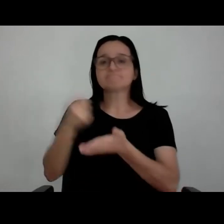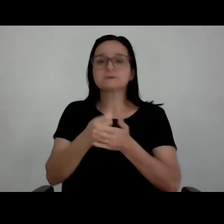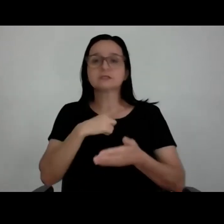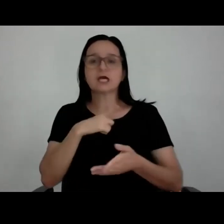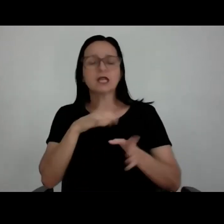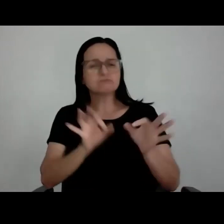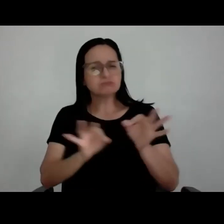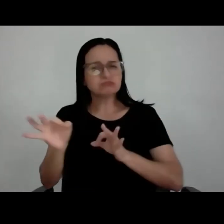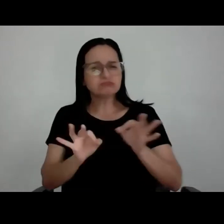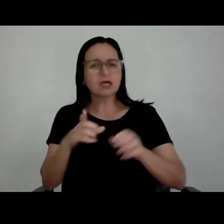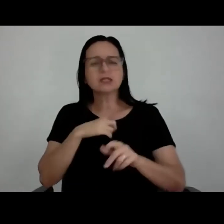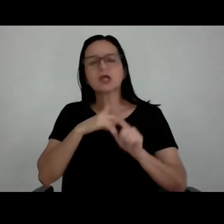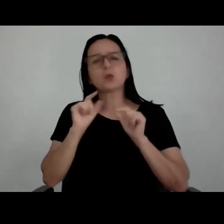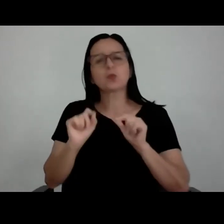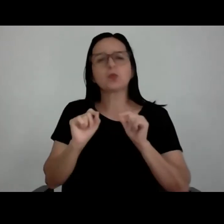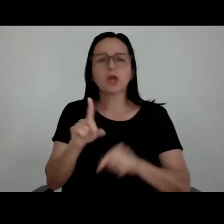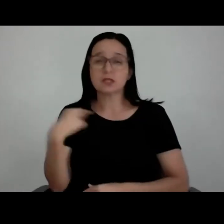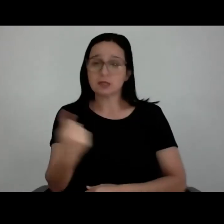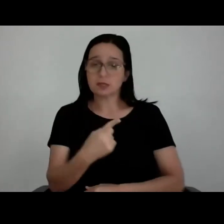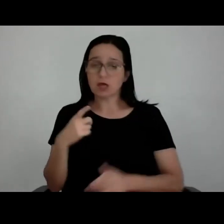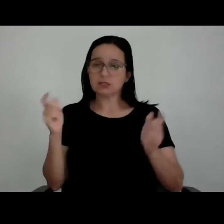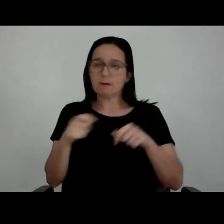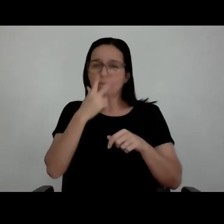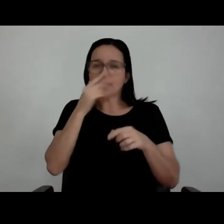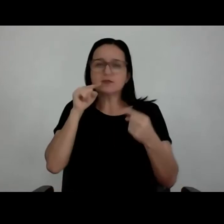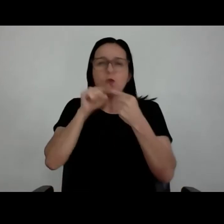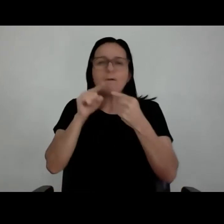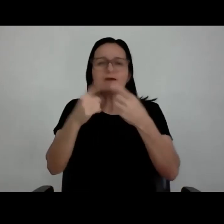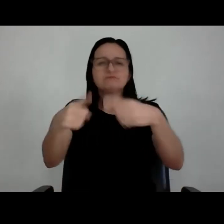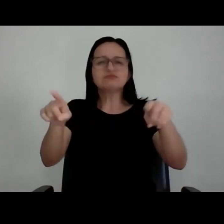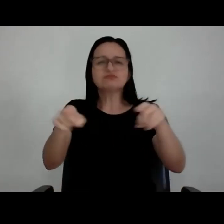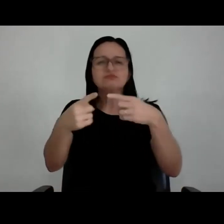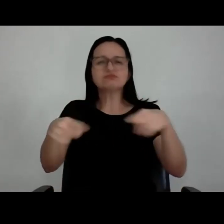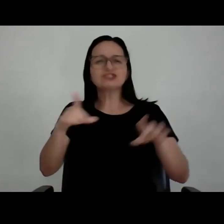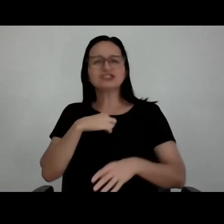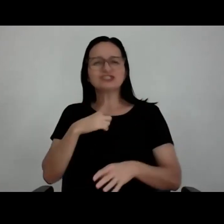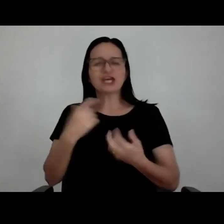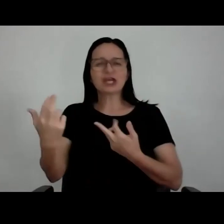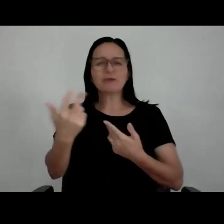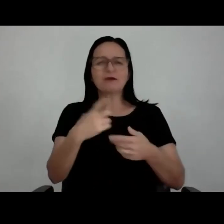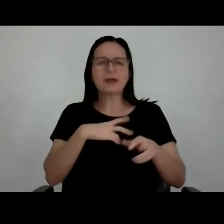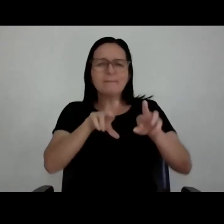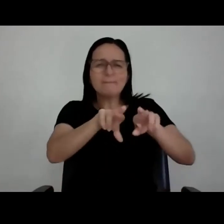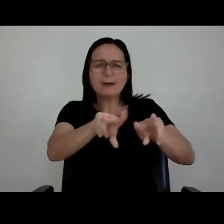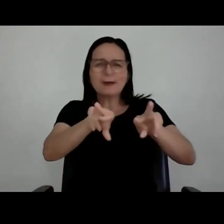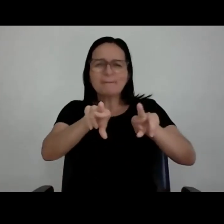nós, arquitetos, temos uma função... É como se fôssemos um pouco o maestro daquela orquestra, entendeu? Tem vários compositores, tem